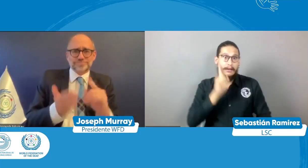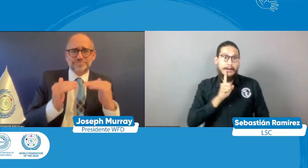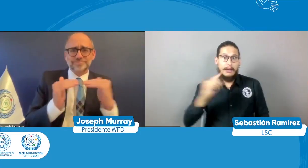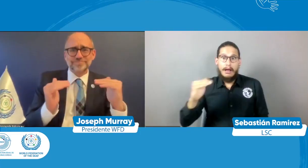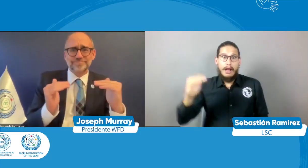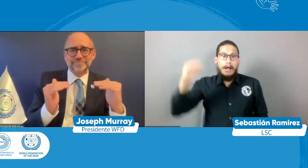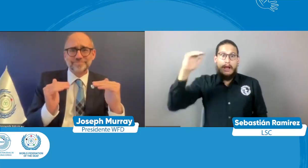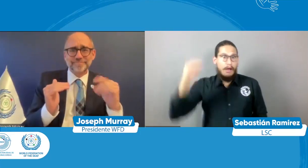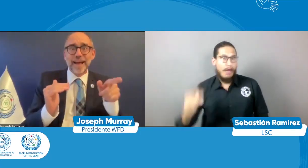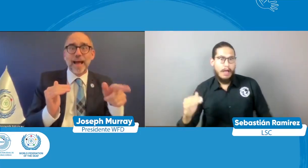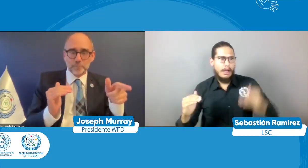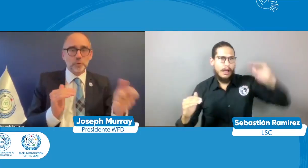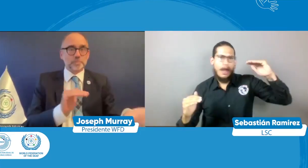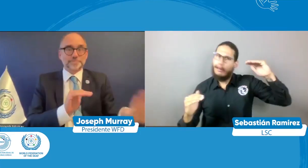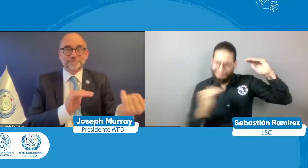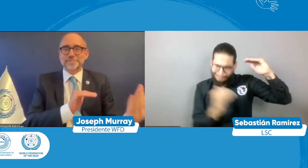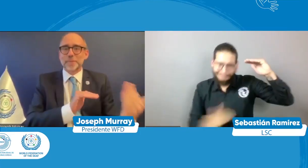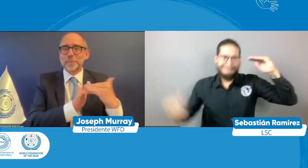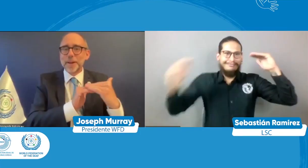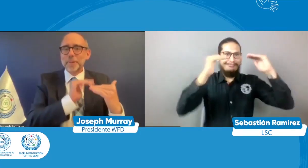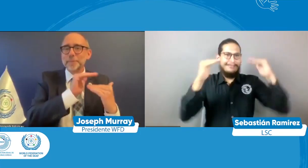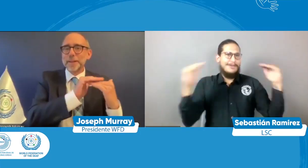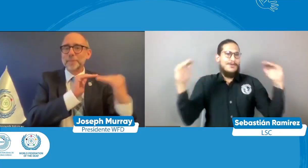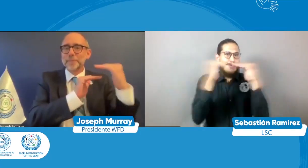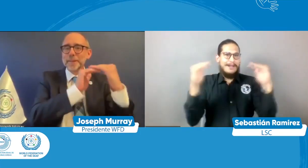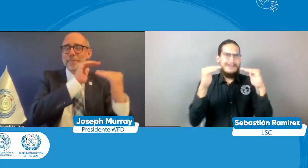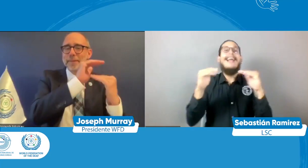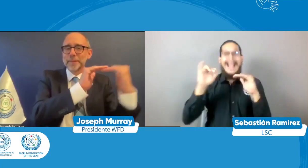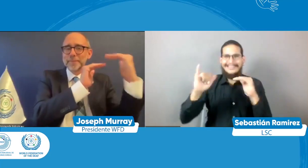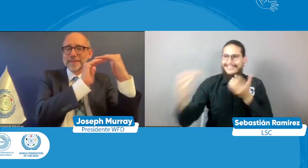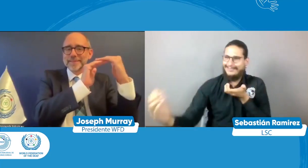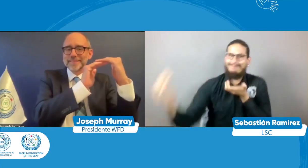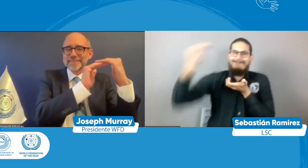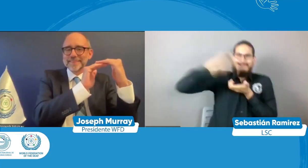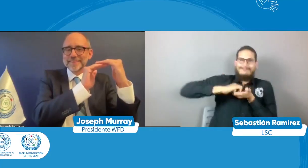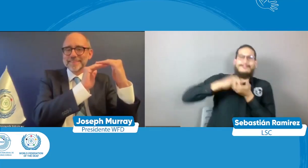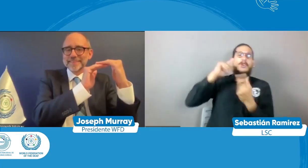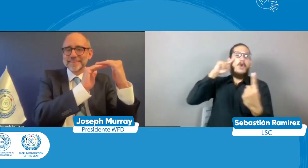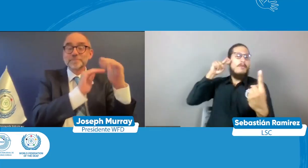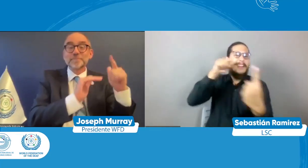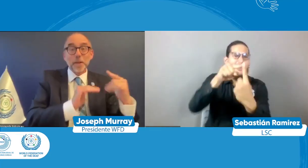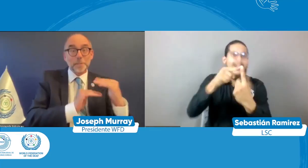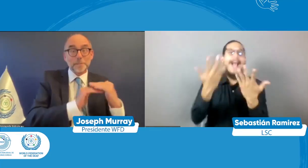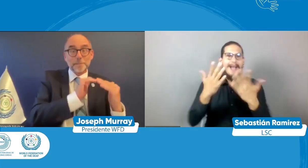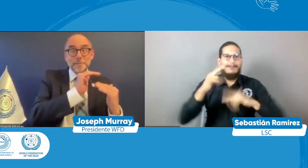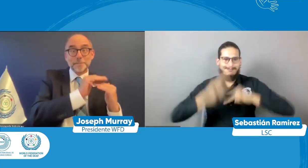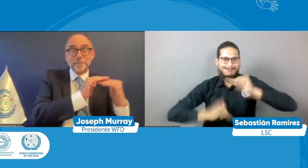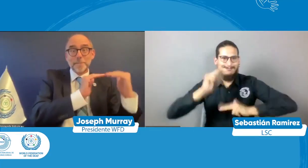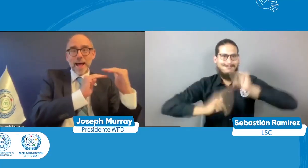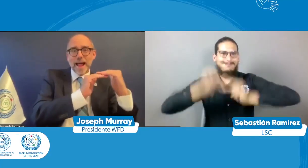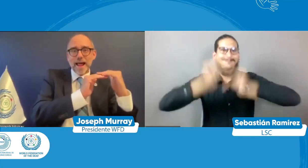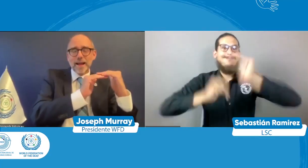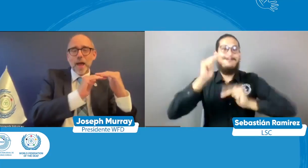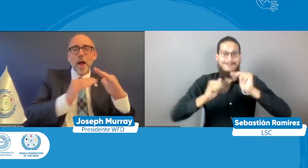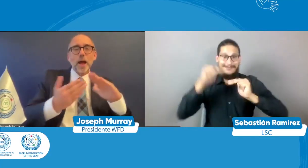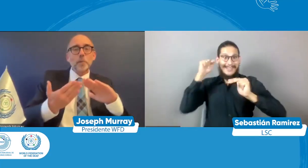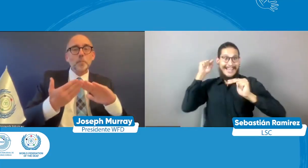Colombia lo ha venido haciendo esa equiparación de derechos se ha logrado gracias a esa construcción colectiva entre la comunidad